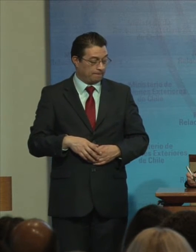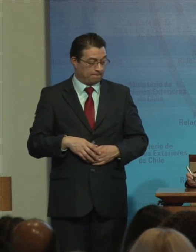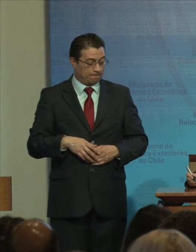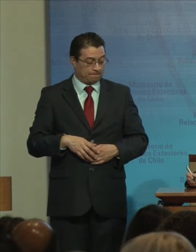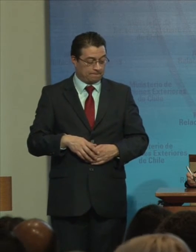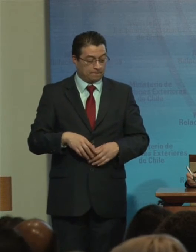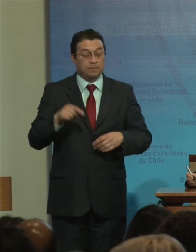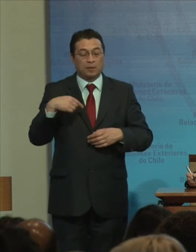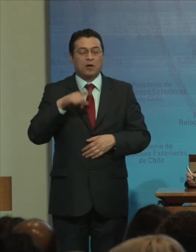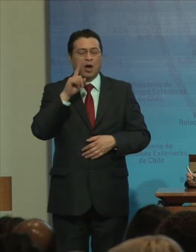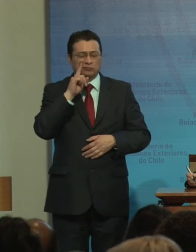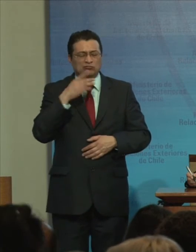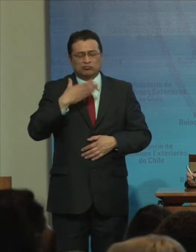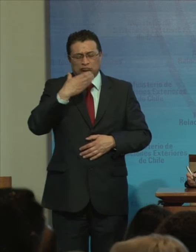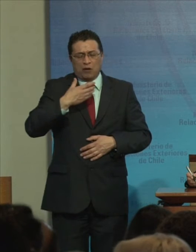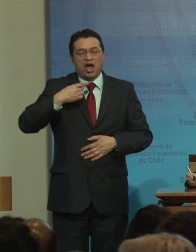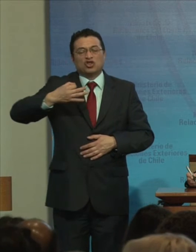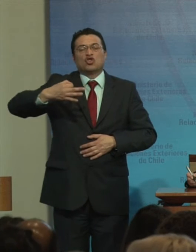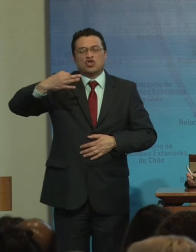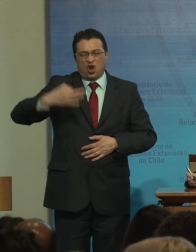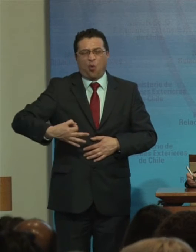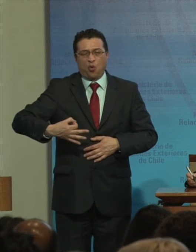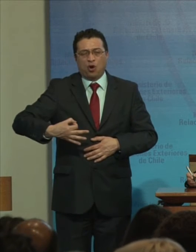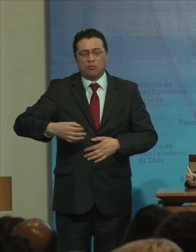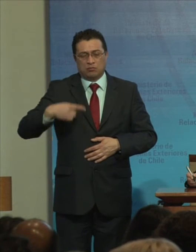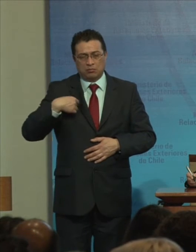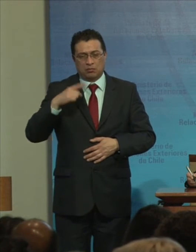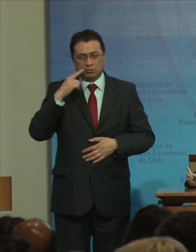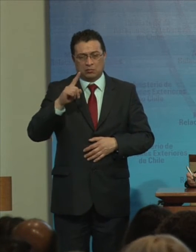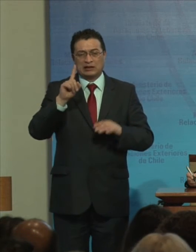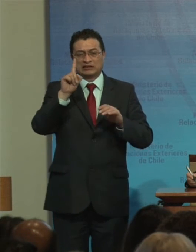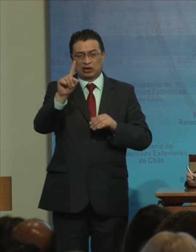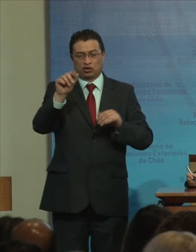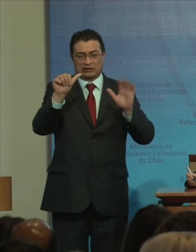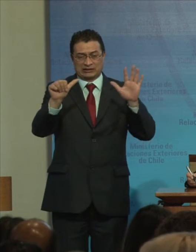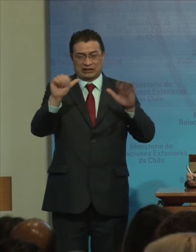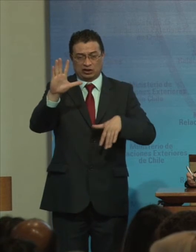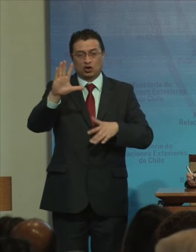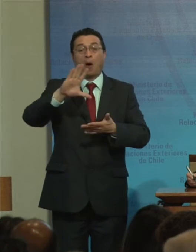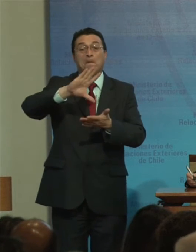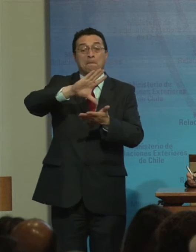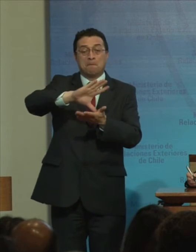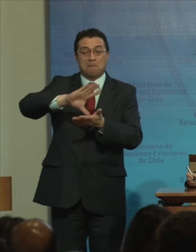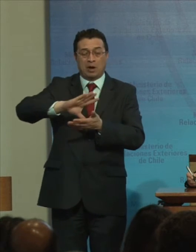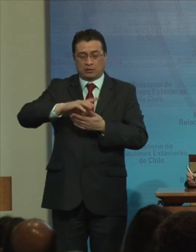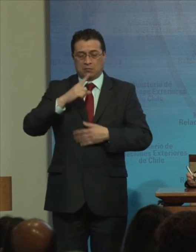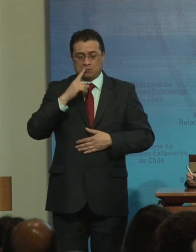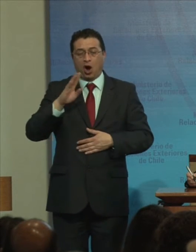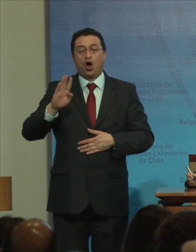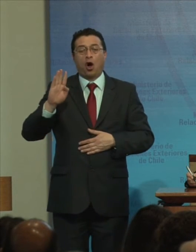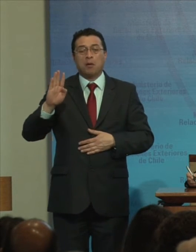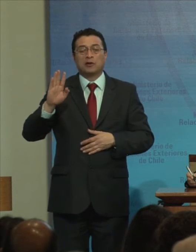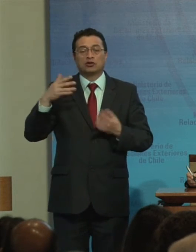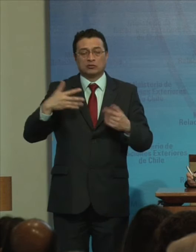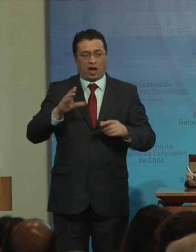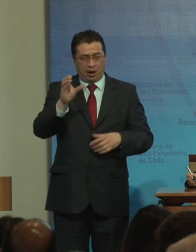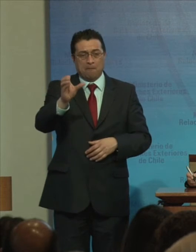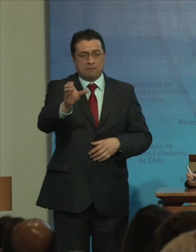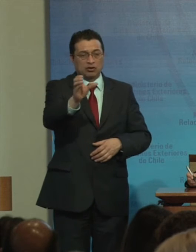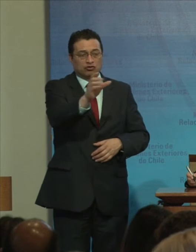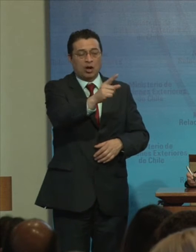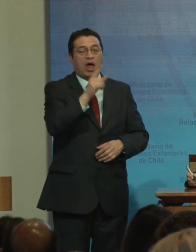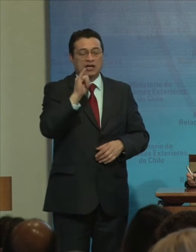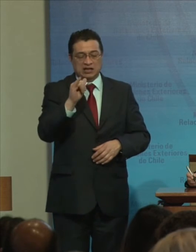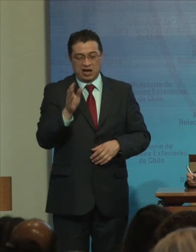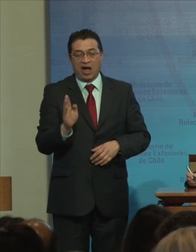Estamos seguros Que aquellos 165 países Están comprometidos Con esta población Y que